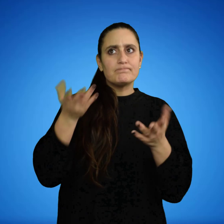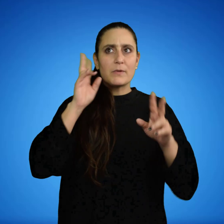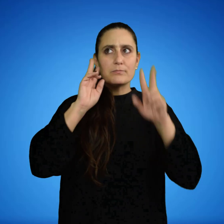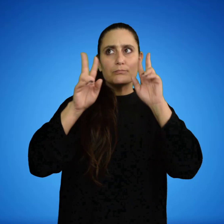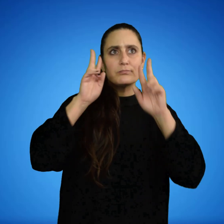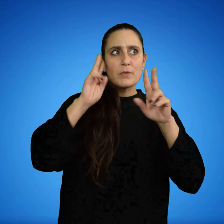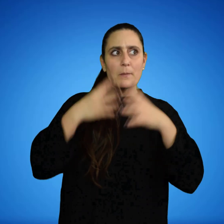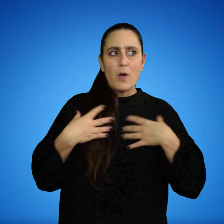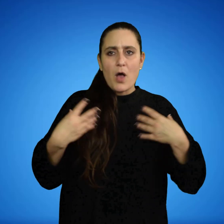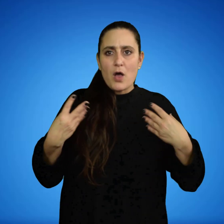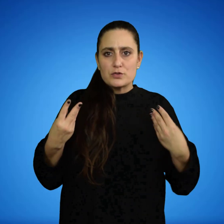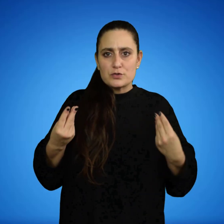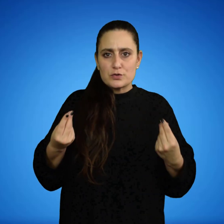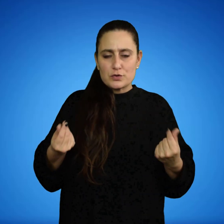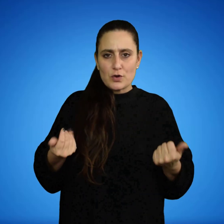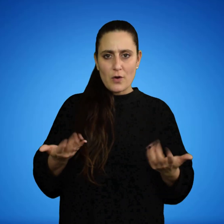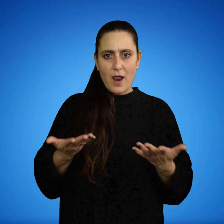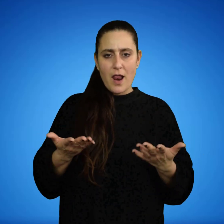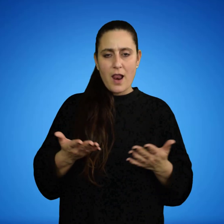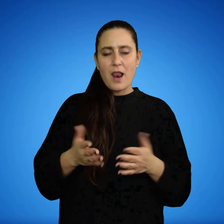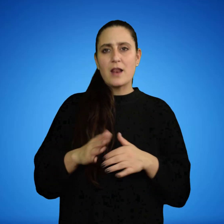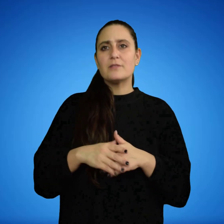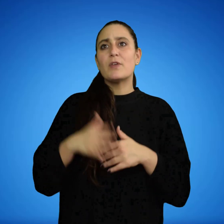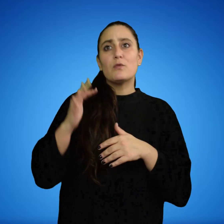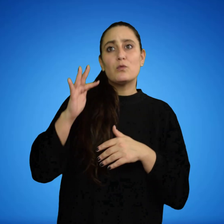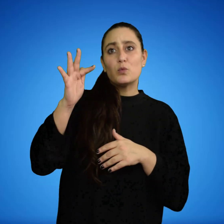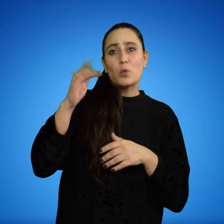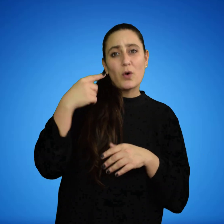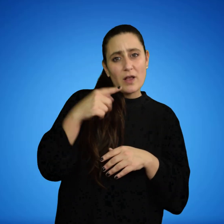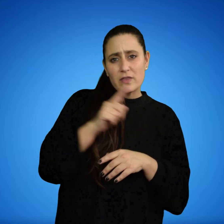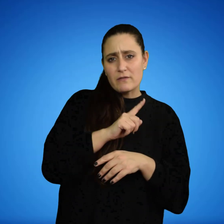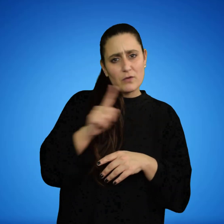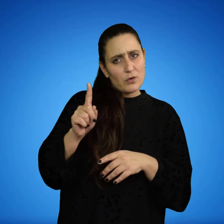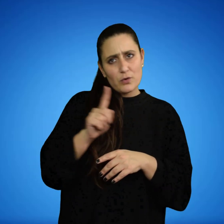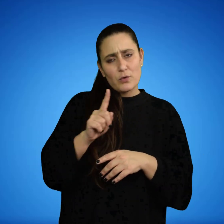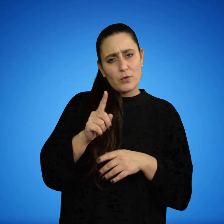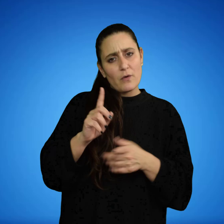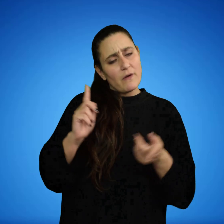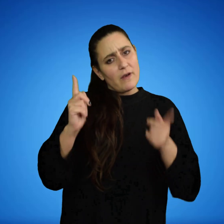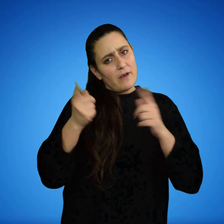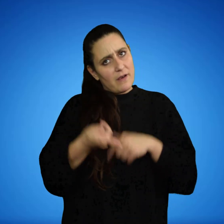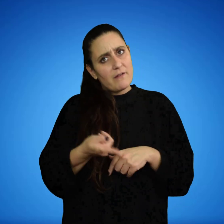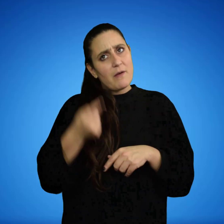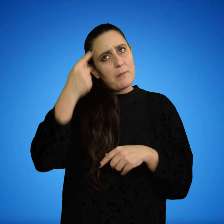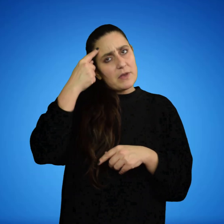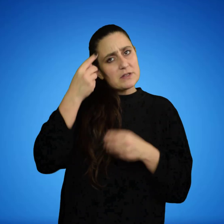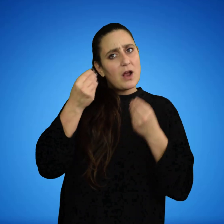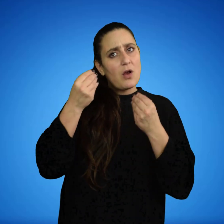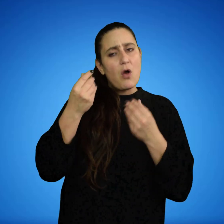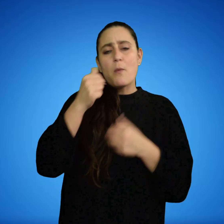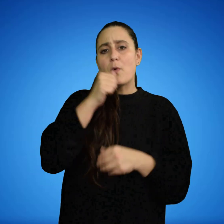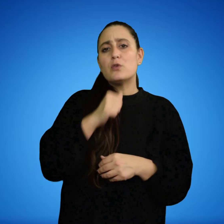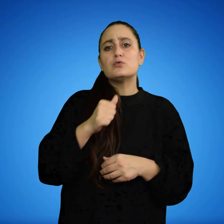emocional y narrativo sin conclusiones determinantes ni futuros devastadores, pero sí hacia una mayor